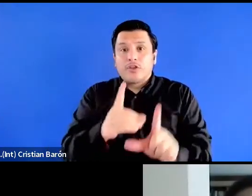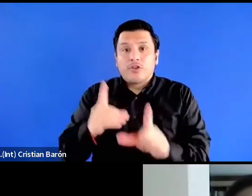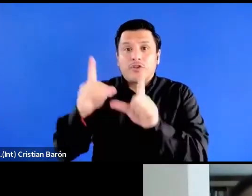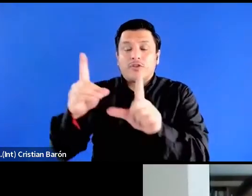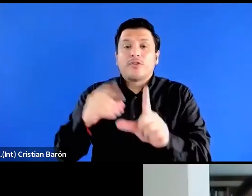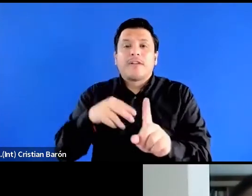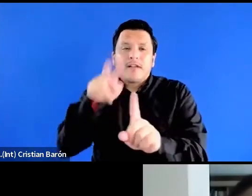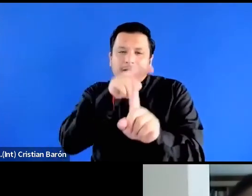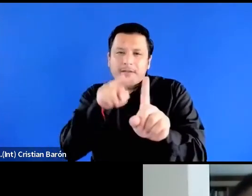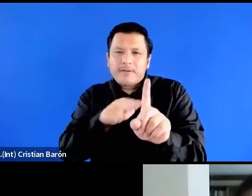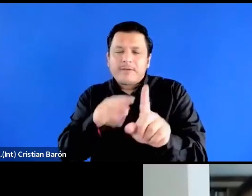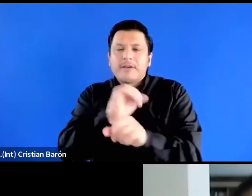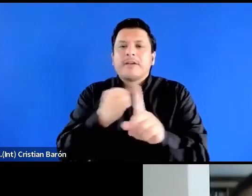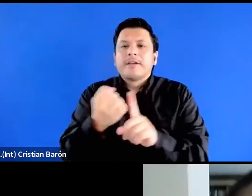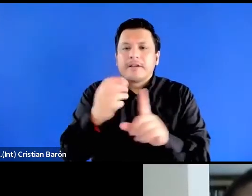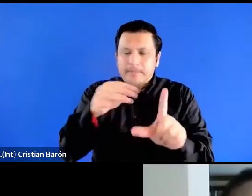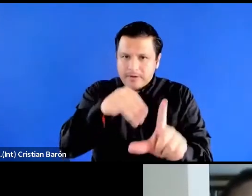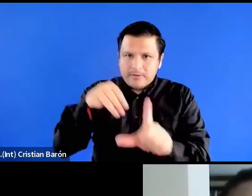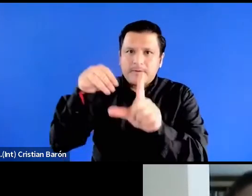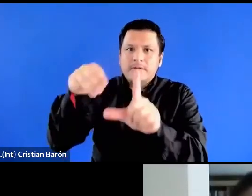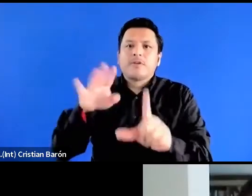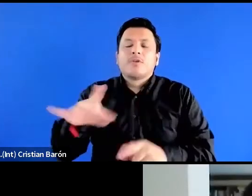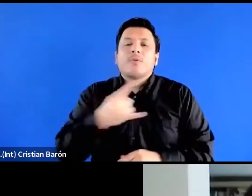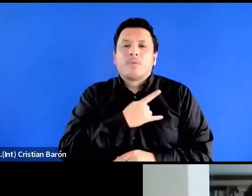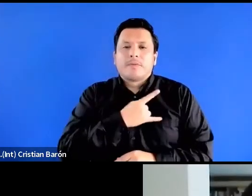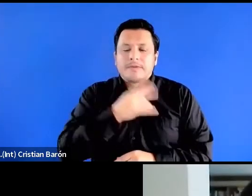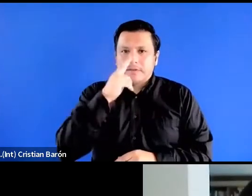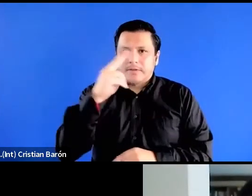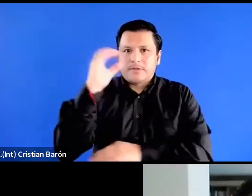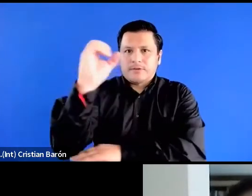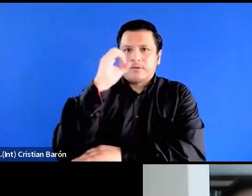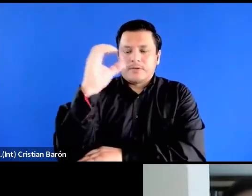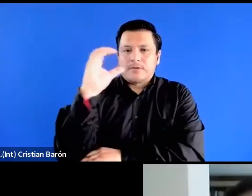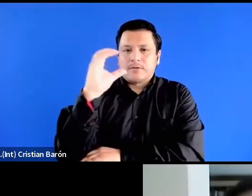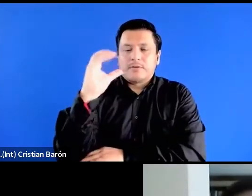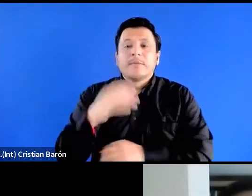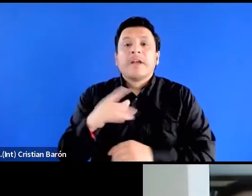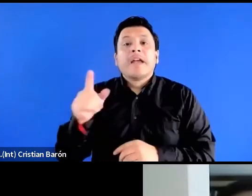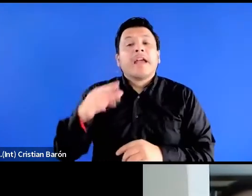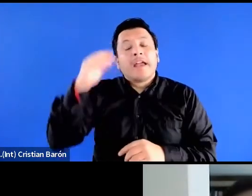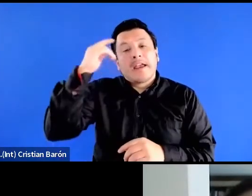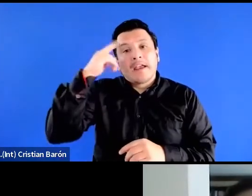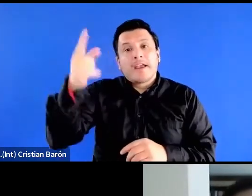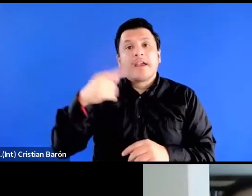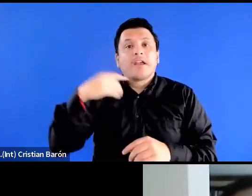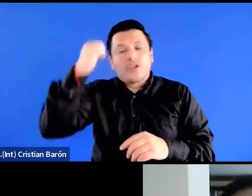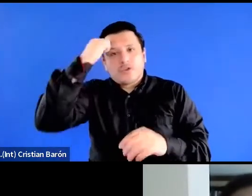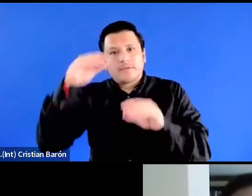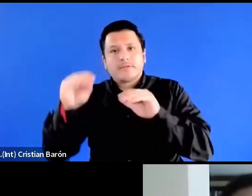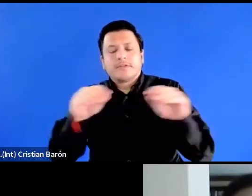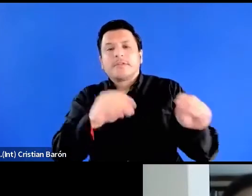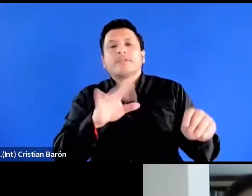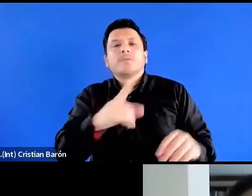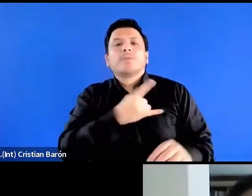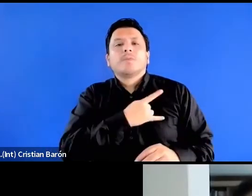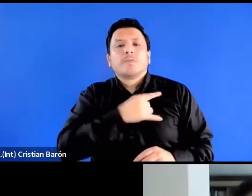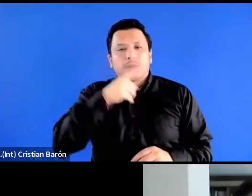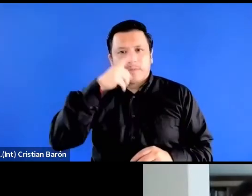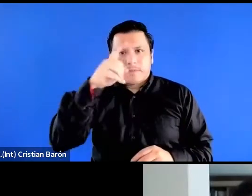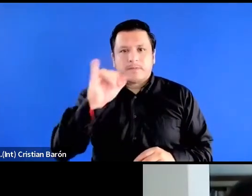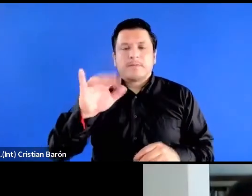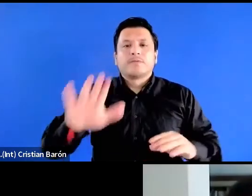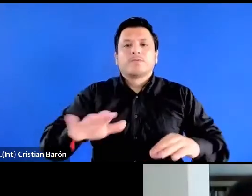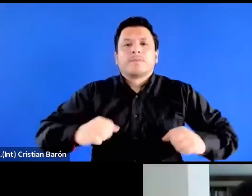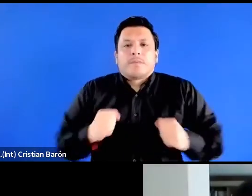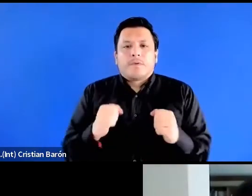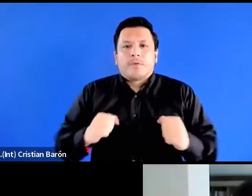maestría en la misma disciplina de la Universidad Nacional de Colombia, docente de la Universidad Javeriana en Bogotá. Ella también